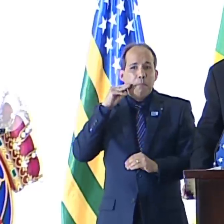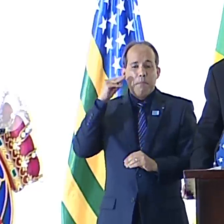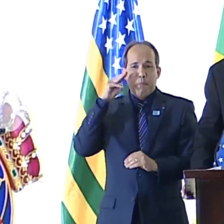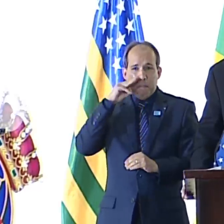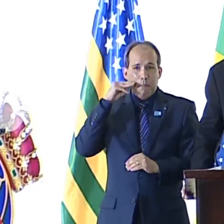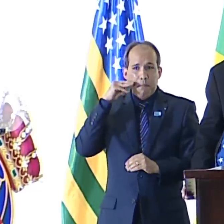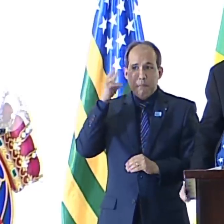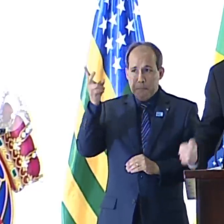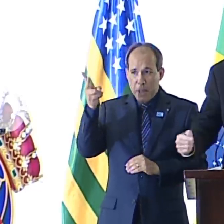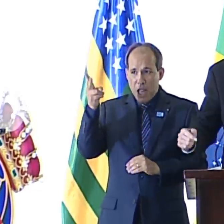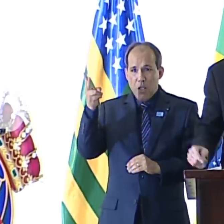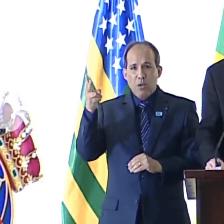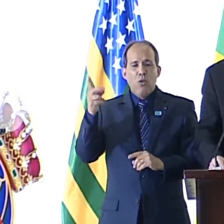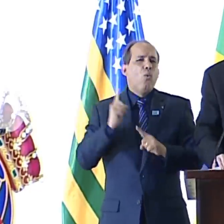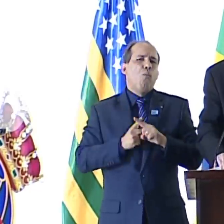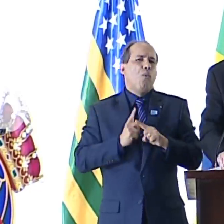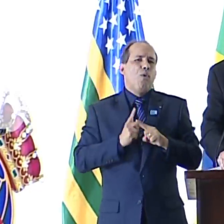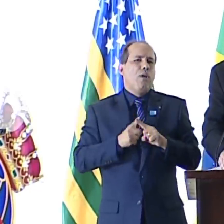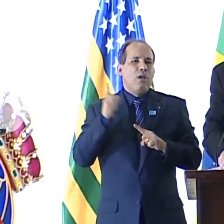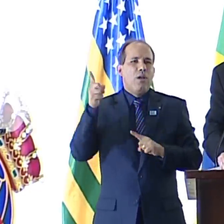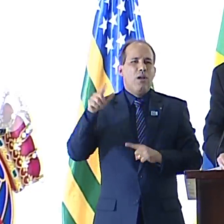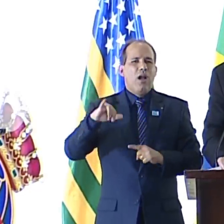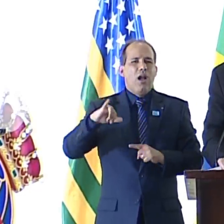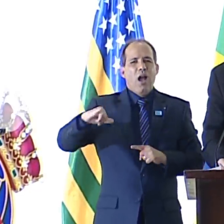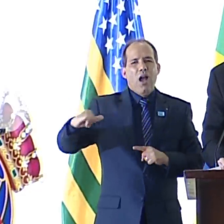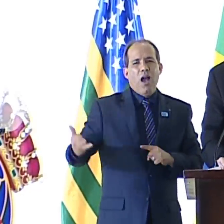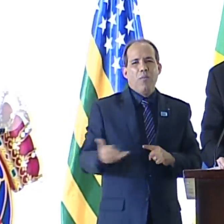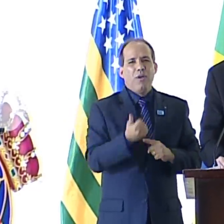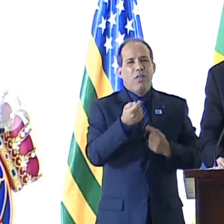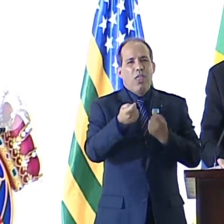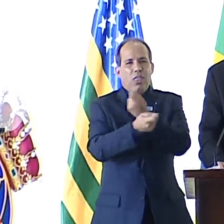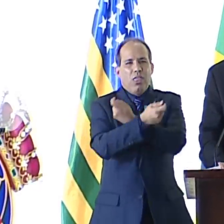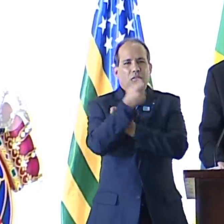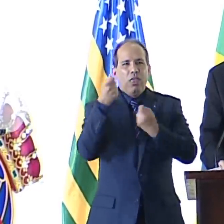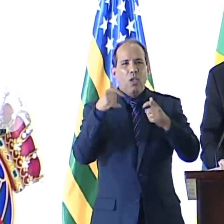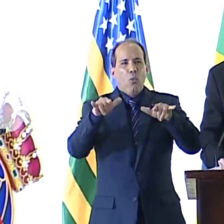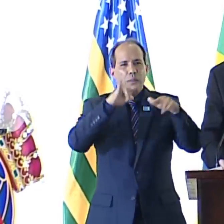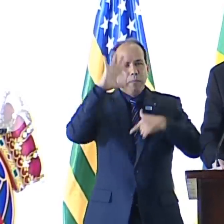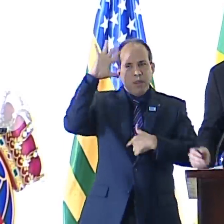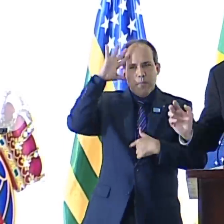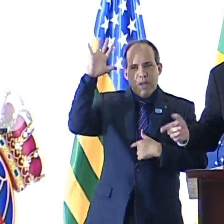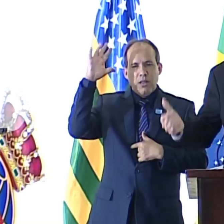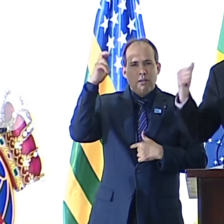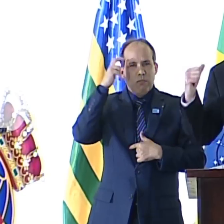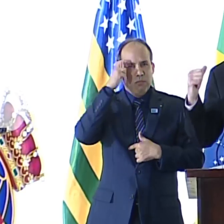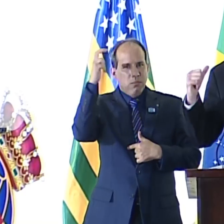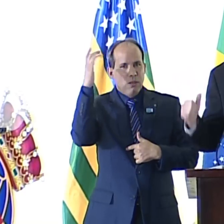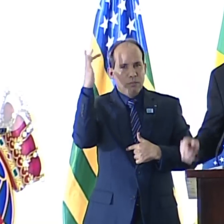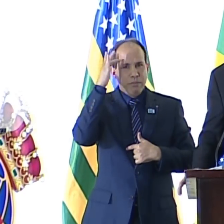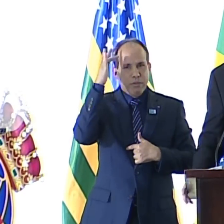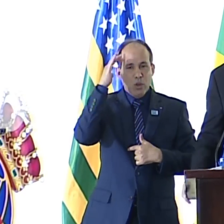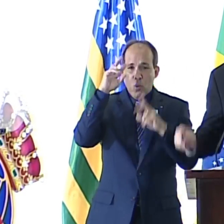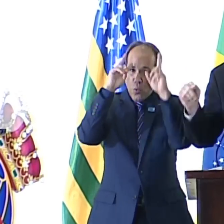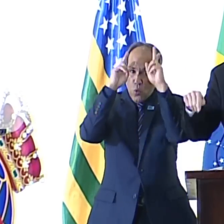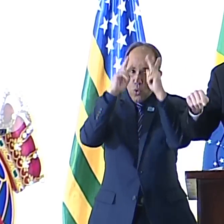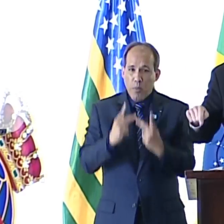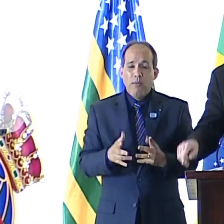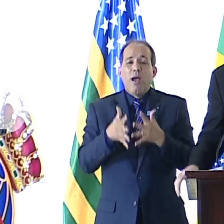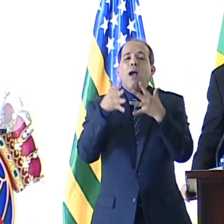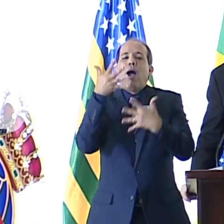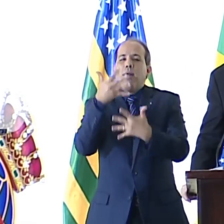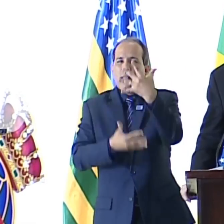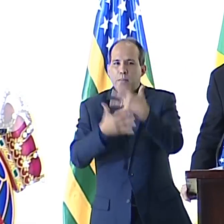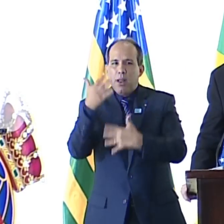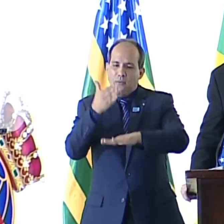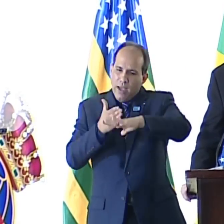para designar pejorativamente toda essa massa de pensamento, filosofia e sabedoria humanas existentes que atrapalhavam a